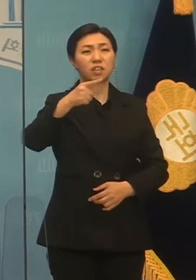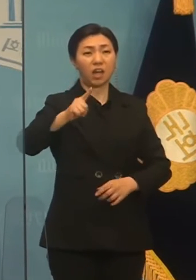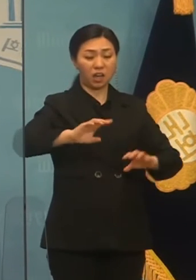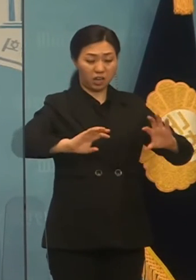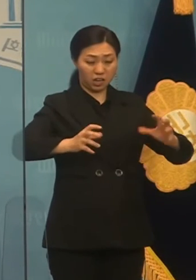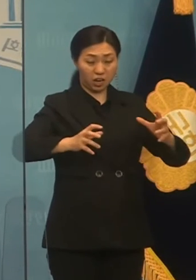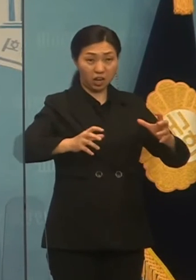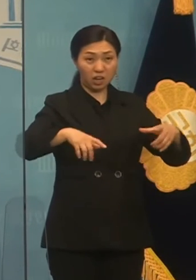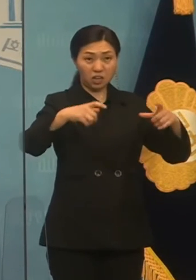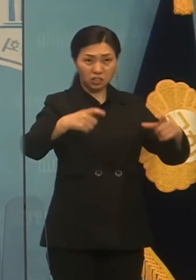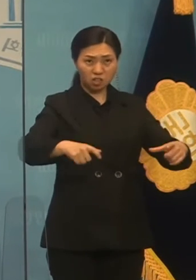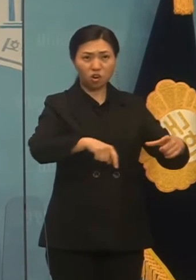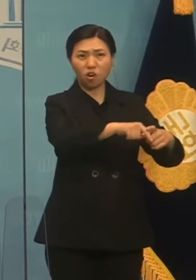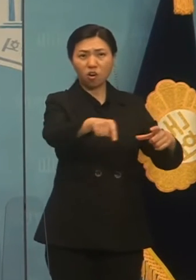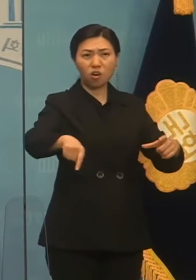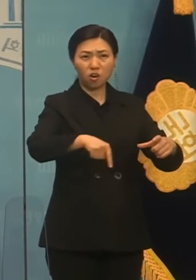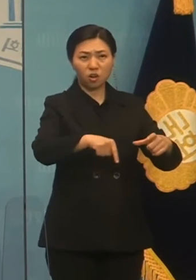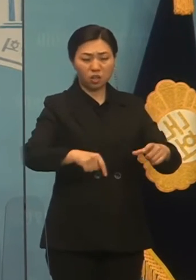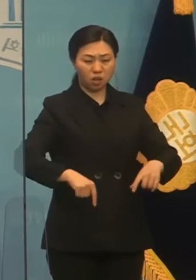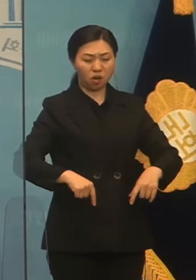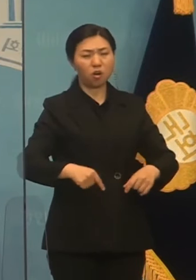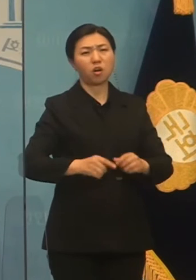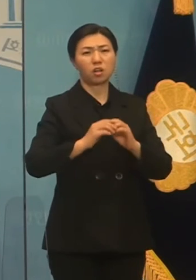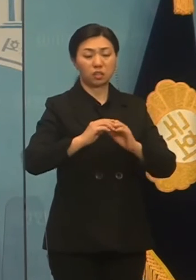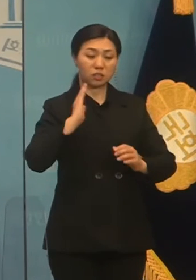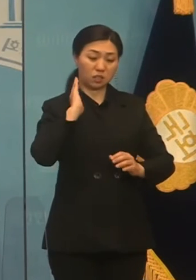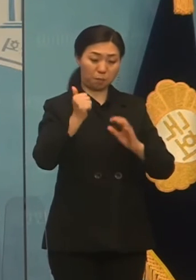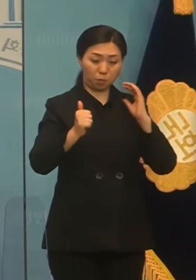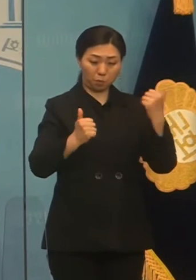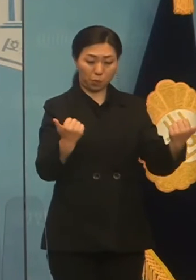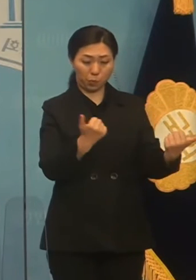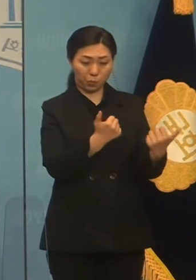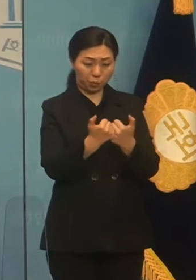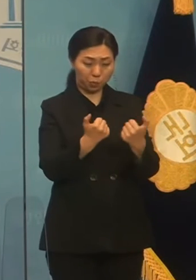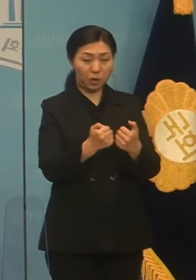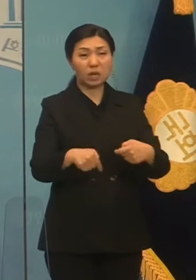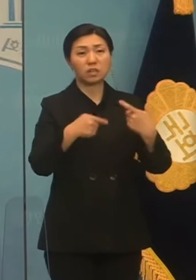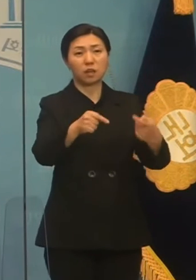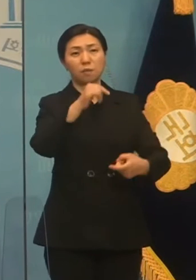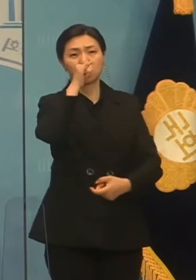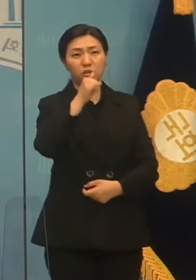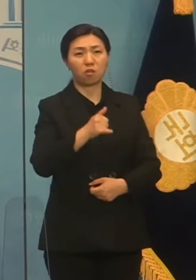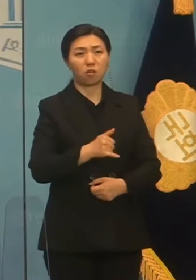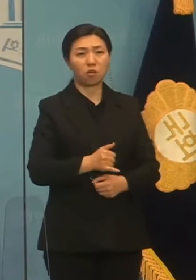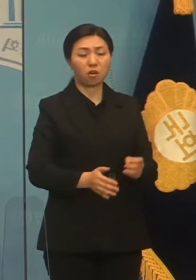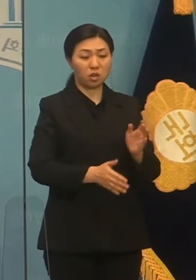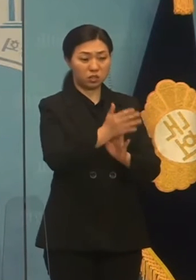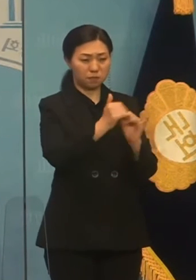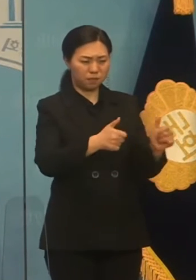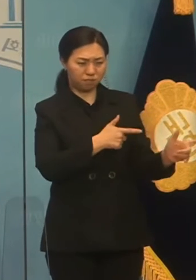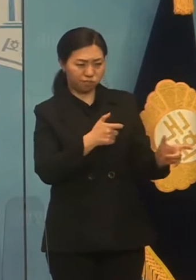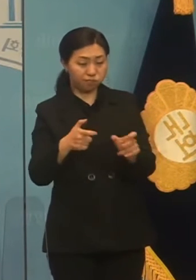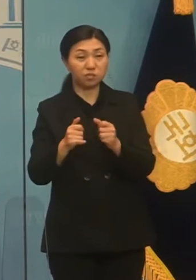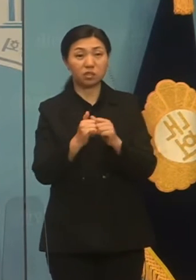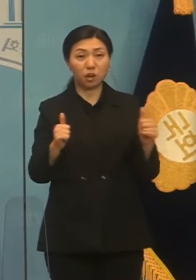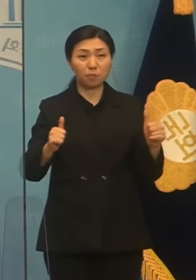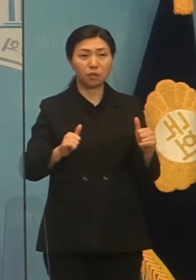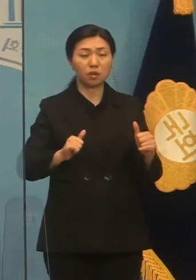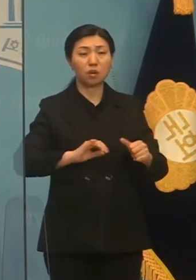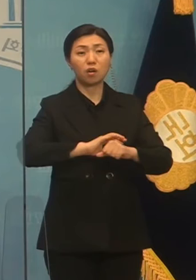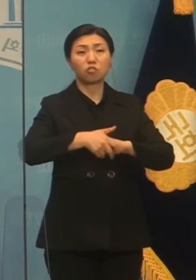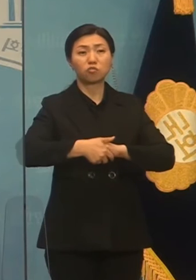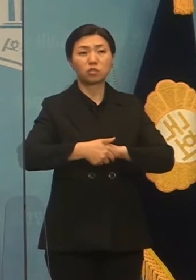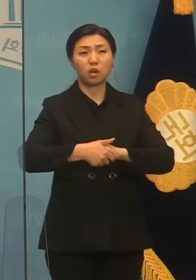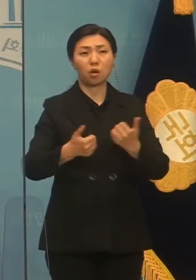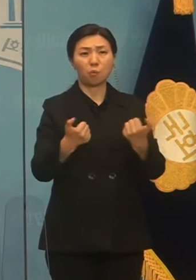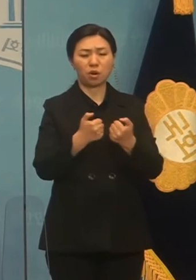참가하고 있습니다. 무거의 시민들을 학살하고 있는 최고책임자가 국제기구 정상회담에 참가하게 볼